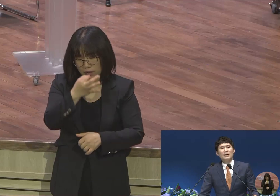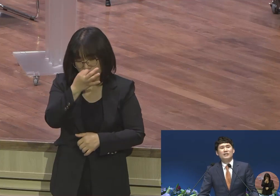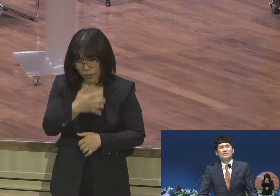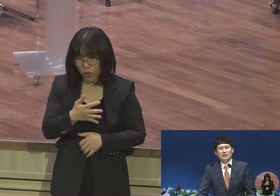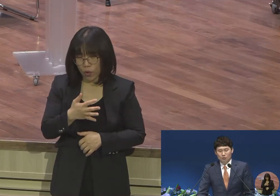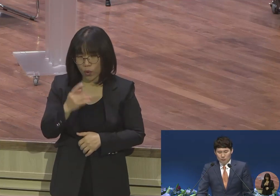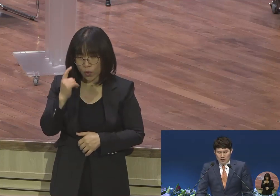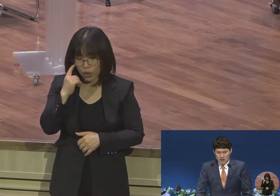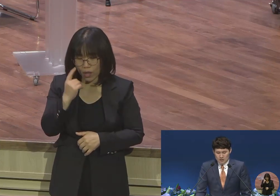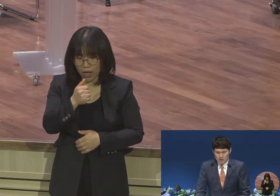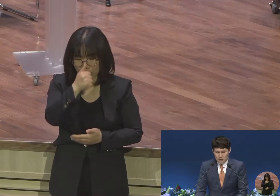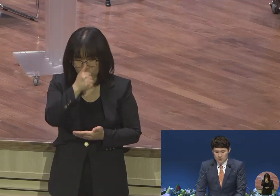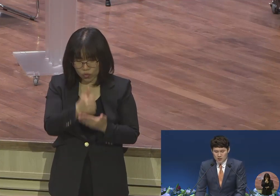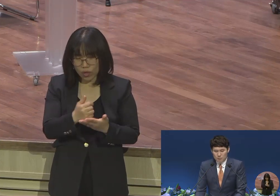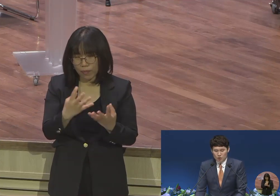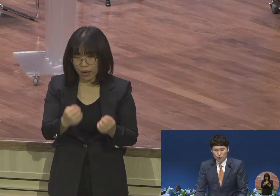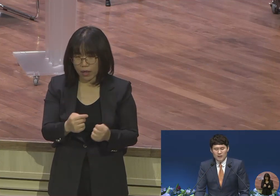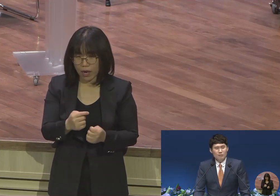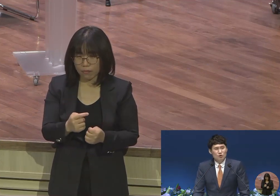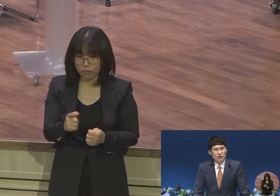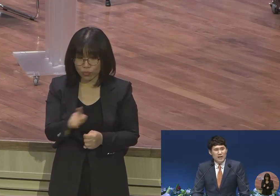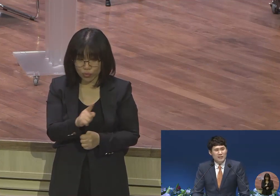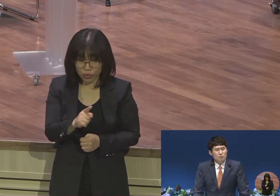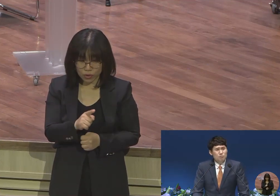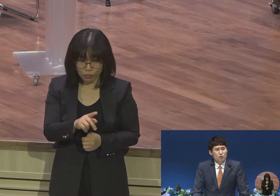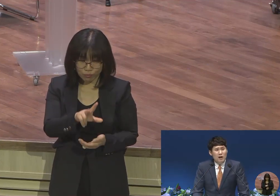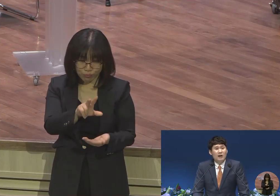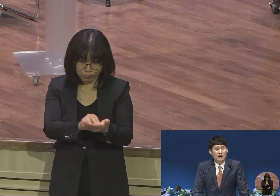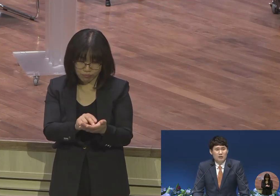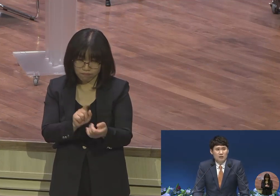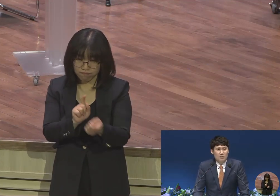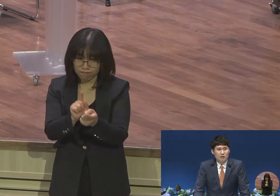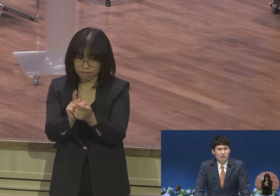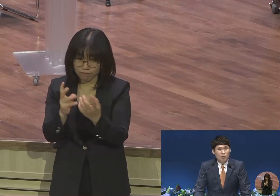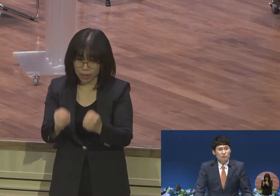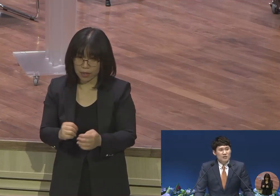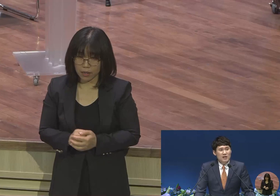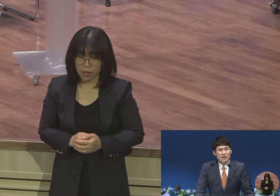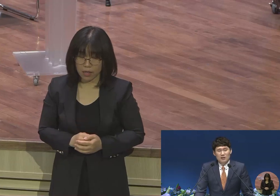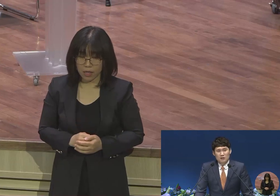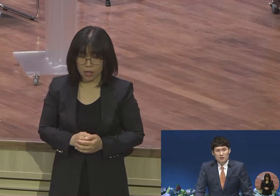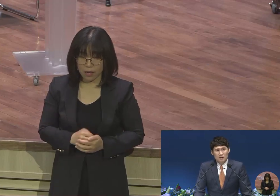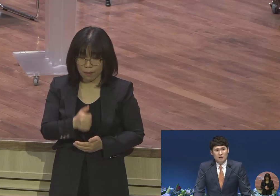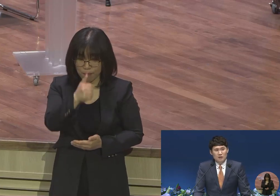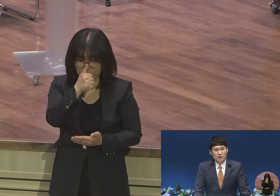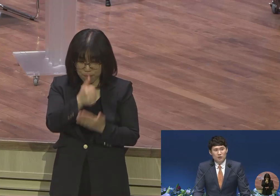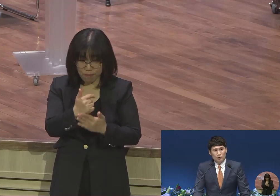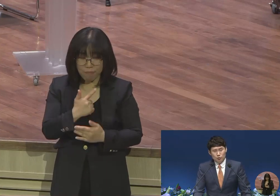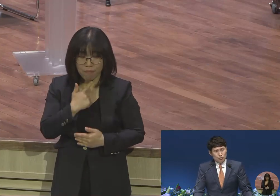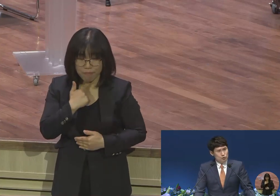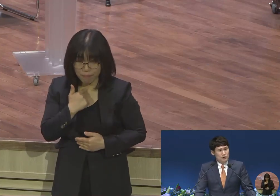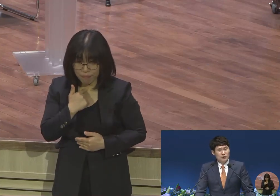많이 일어나는 동네 심지어 동네 사람들 중에 약 30%가 범죄자 교도소 술친